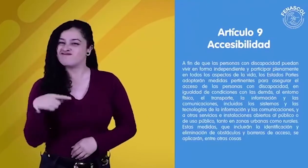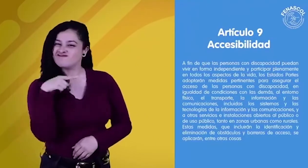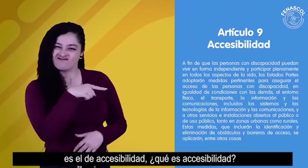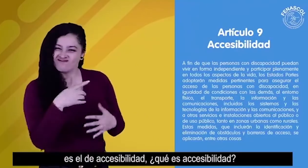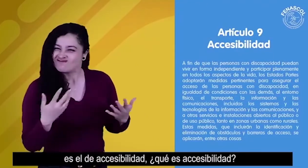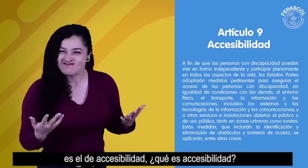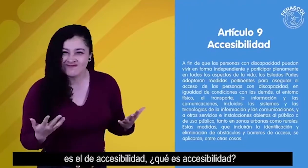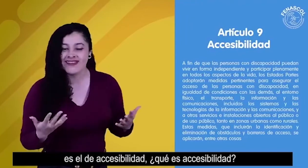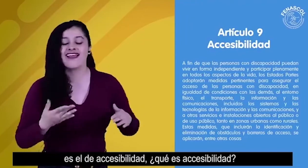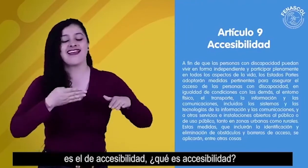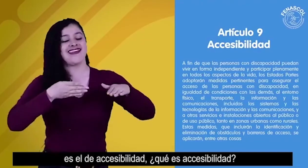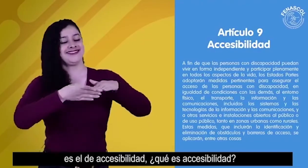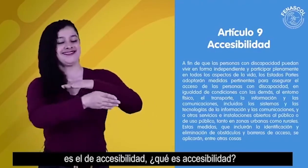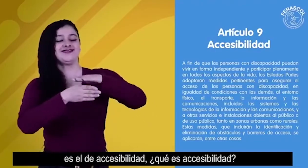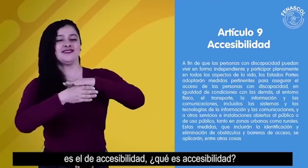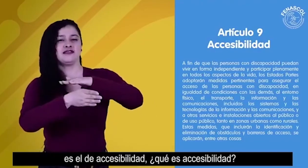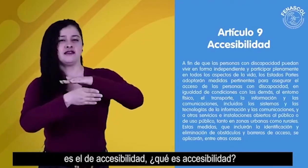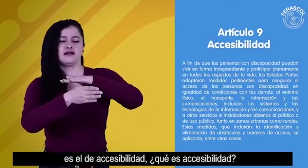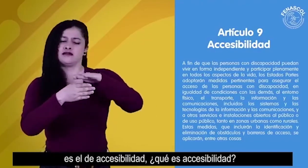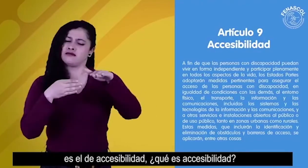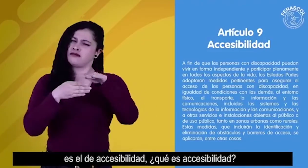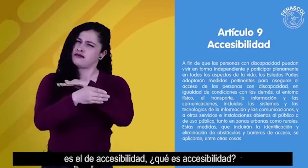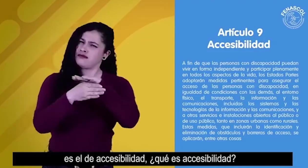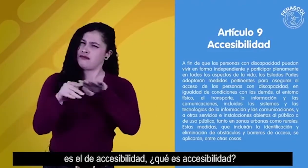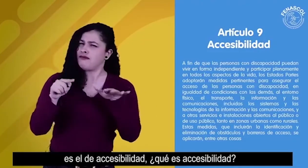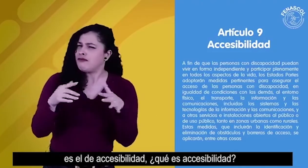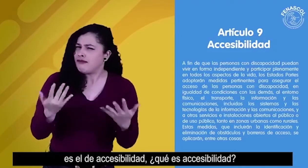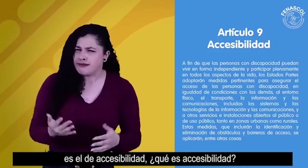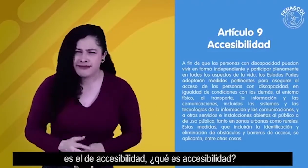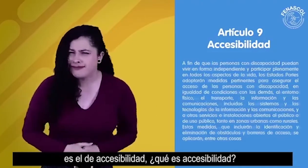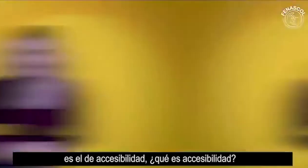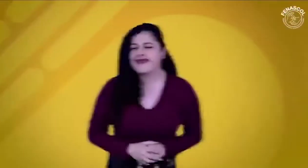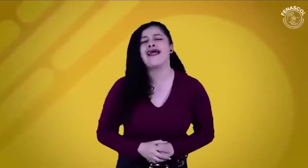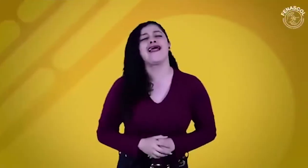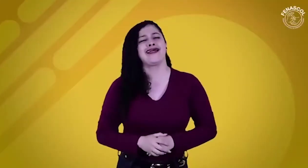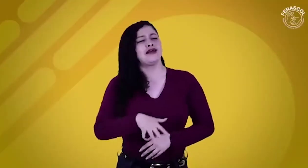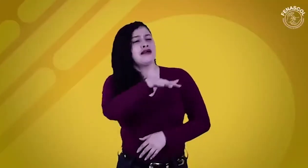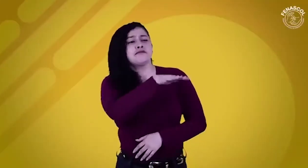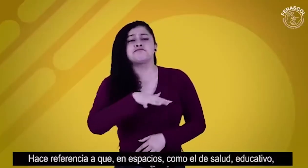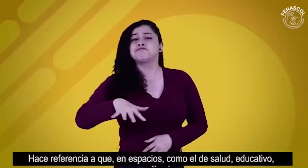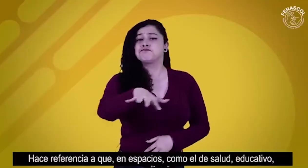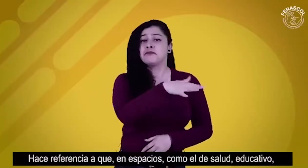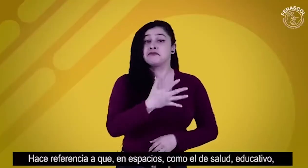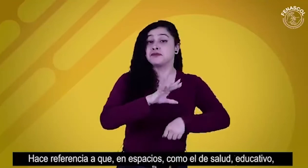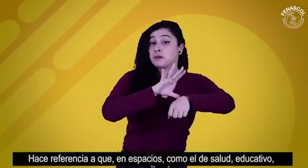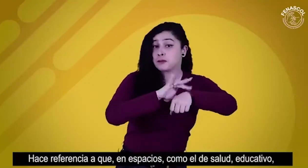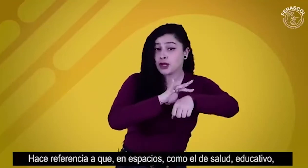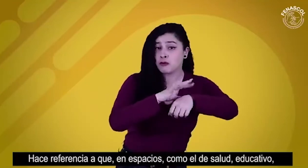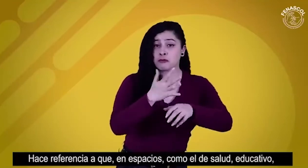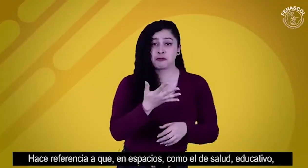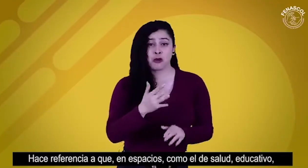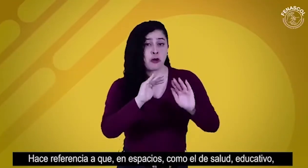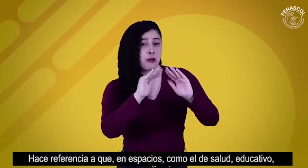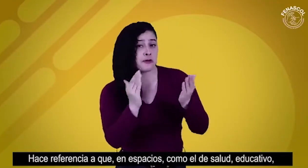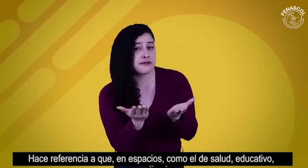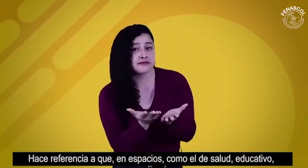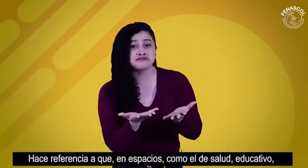Es el de accesibilidad. ¿Qué es accesibilidad? Hace referencia que en espacios como el de salud,